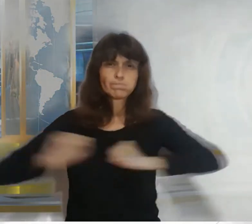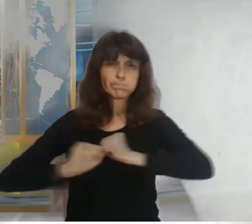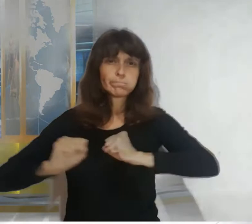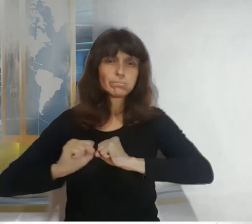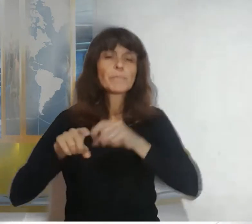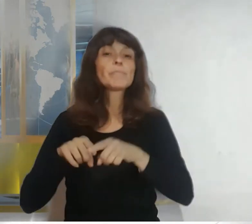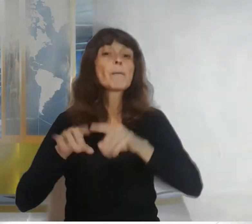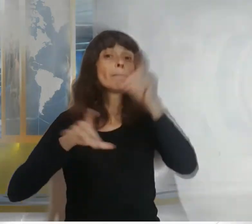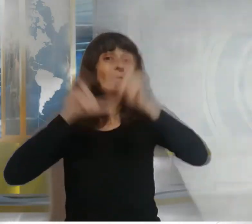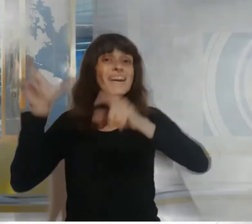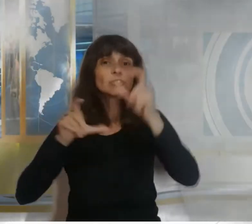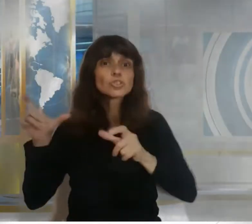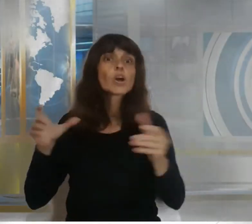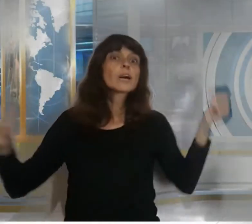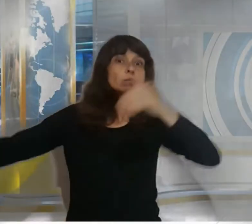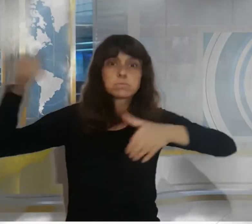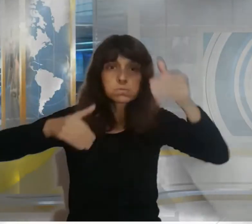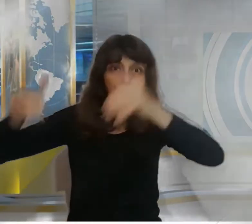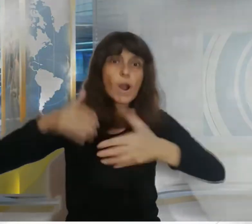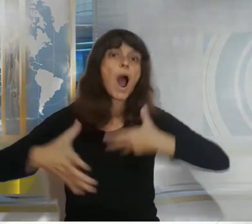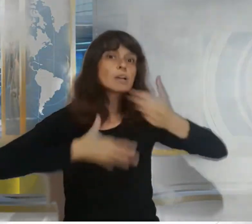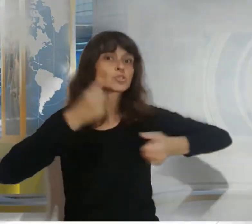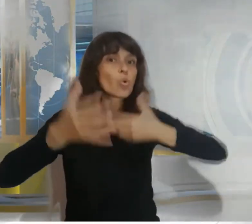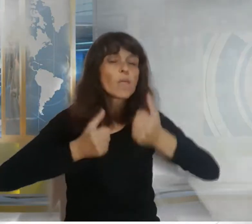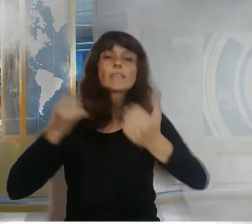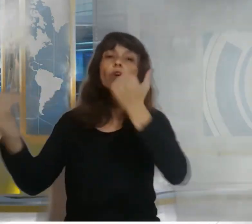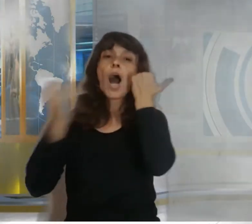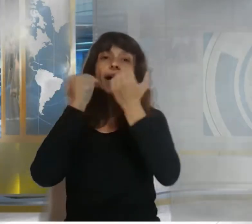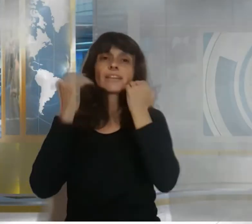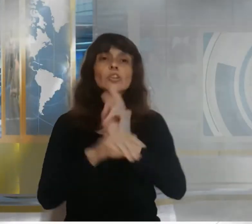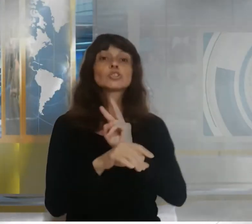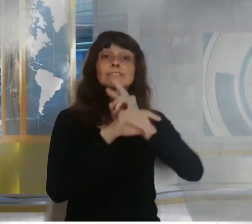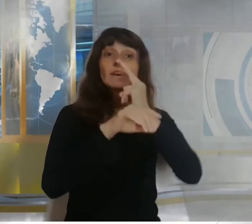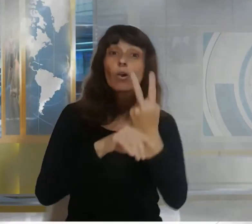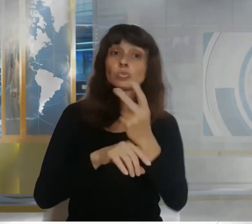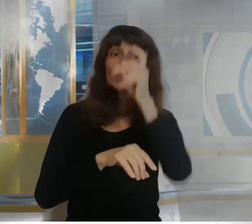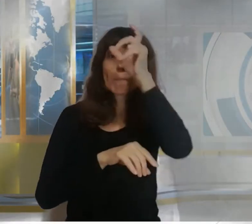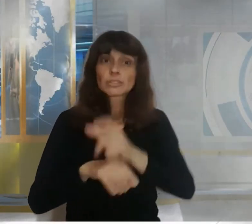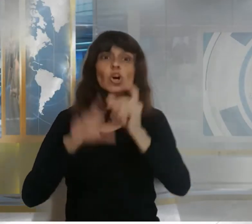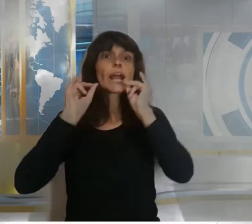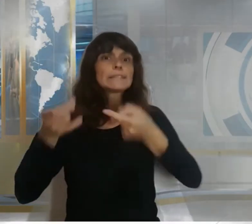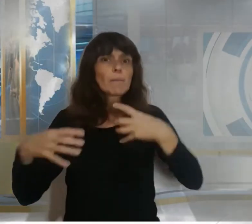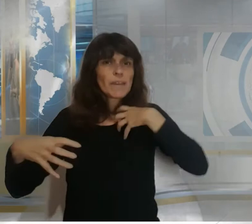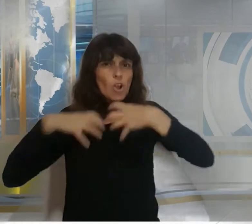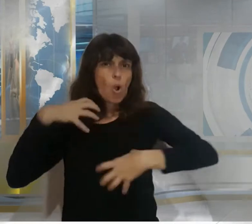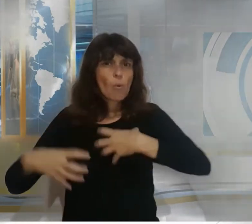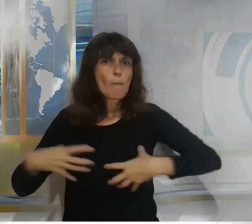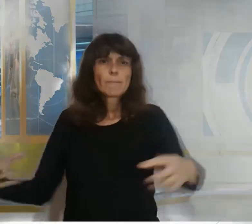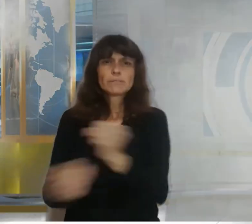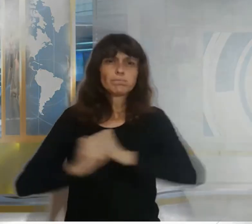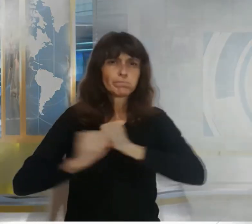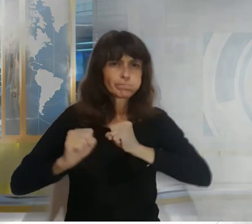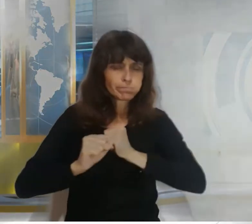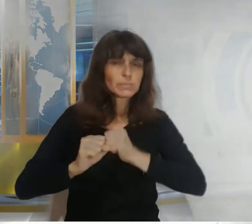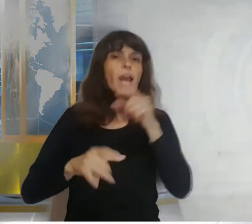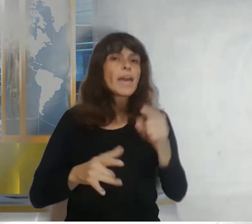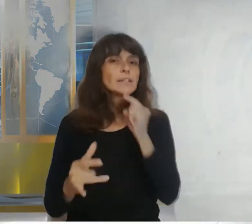de las víctimas un segundo atacante detonó su bomba dijo el comunicado del ministerio agregó que el